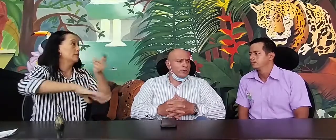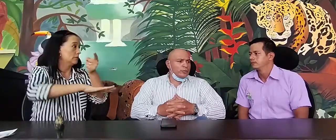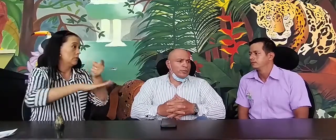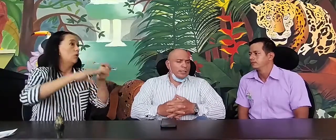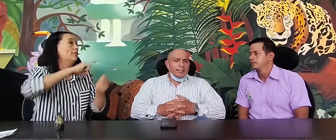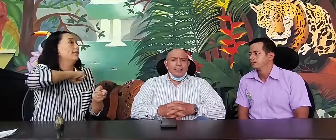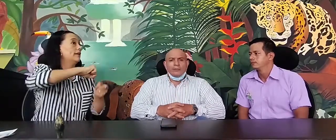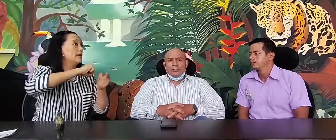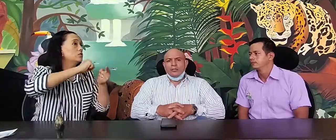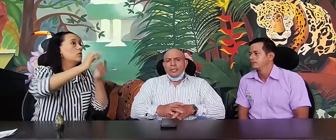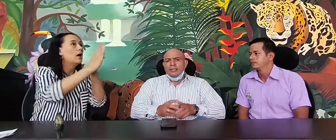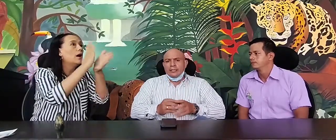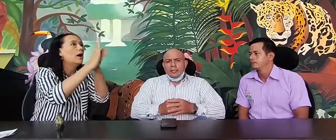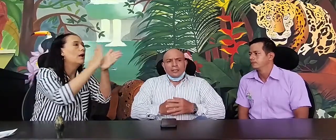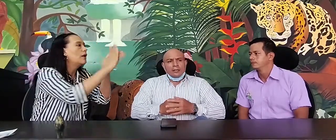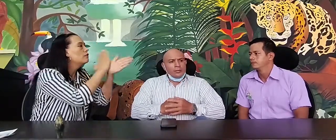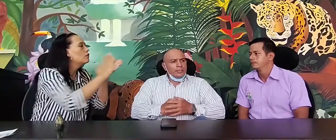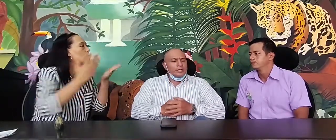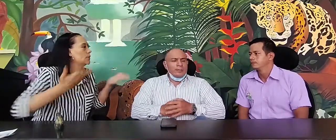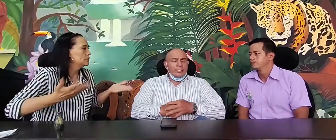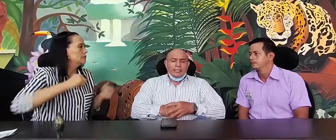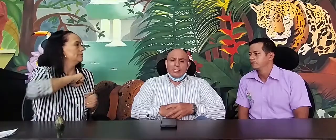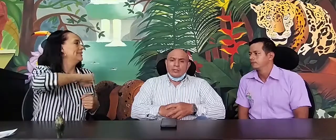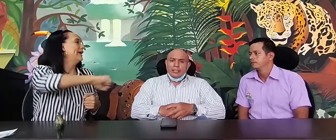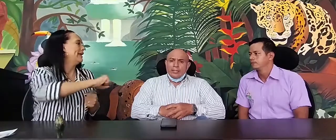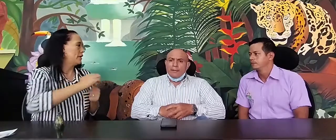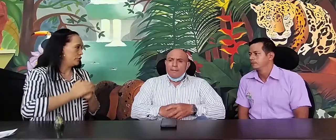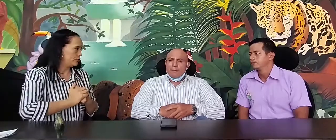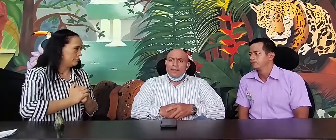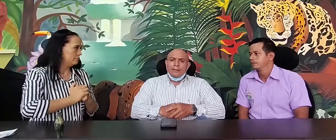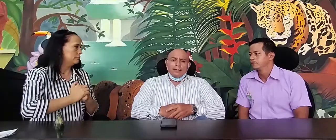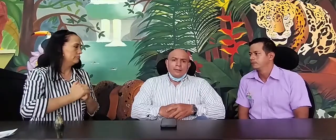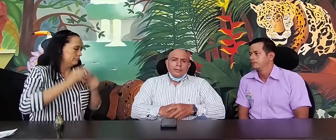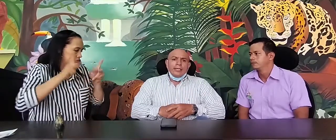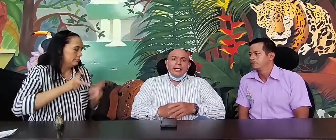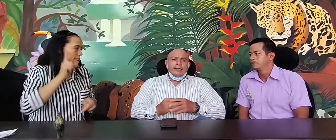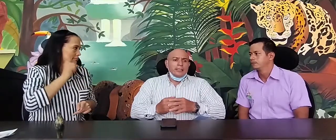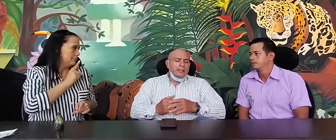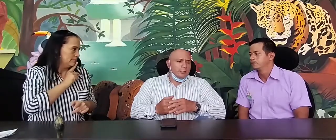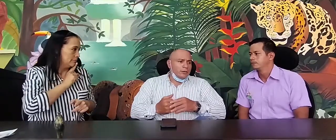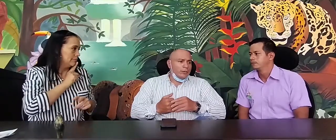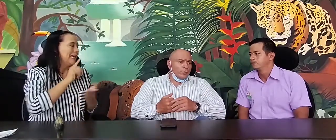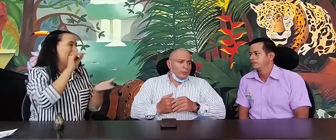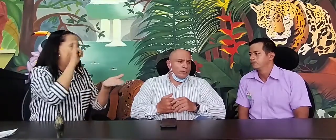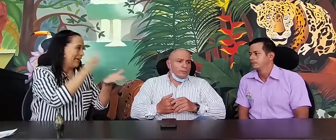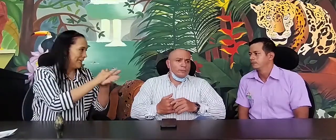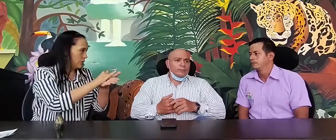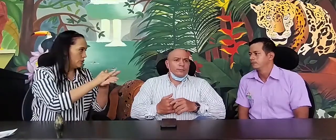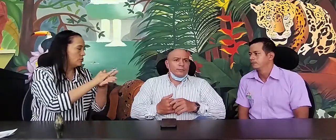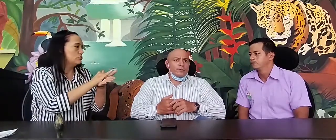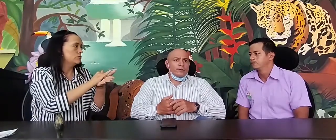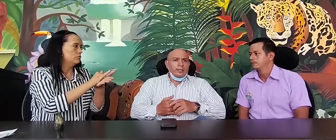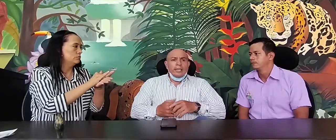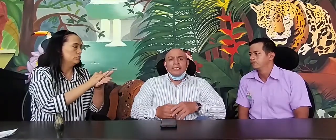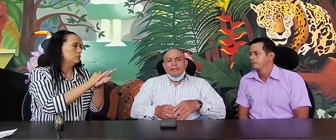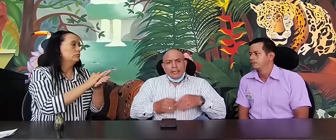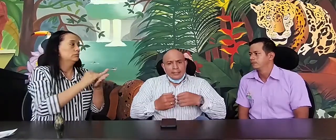de las personas con discapacidad auditiva. Y es así que como en diferentes